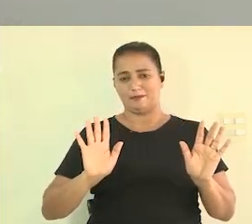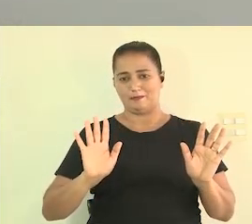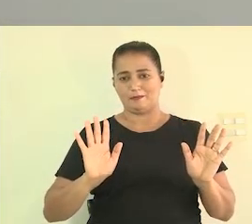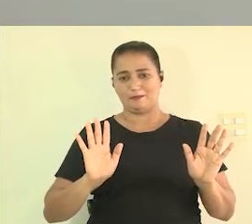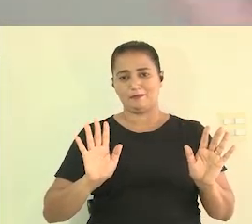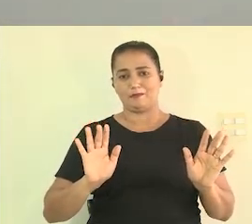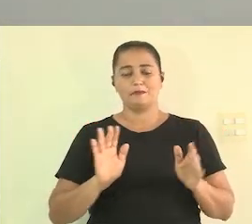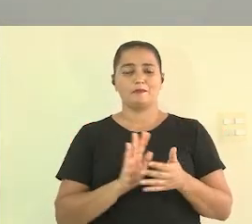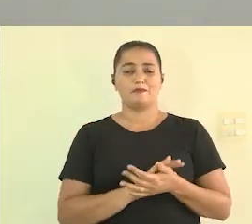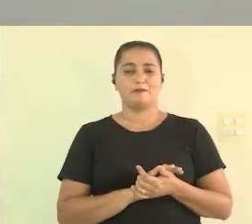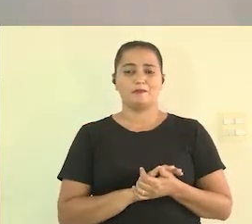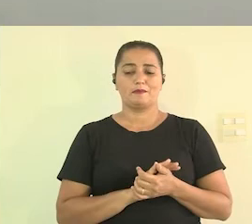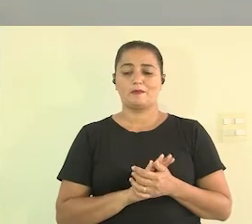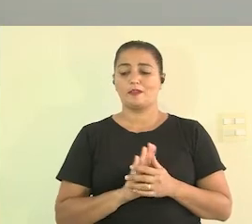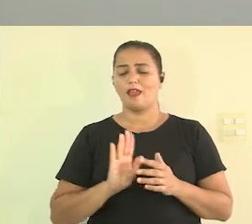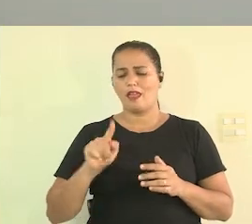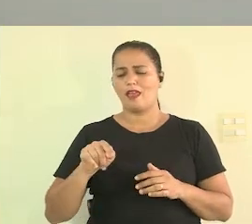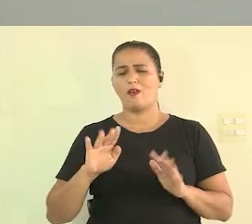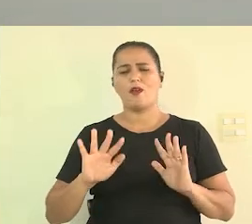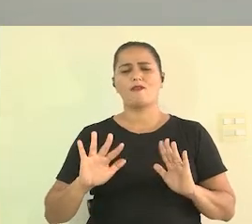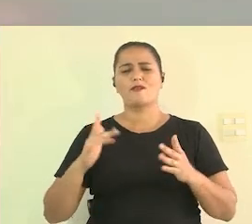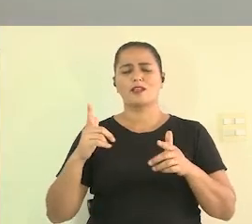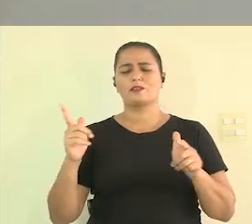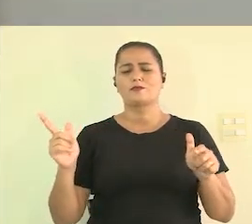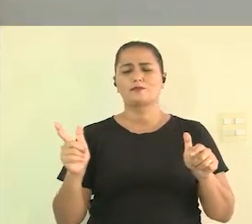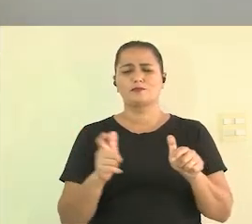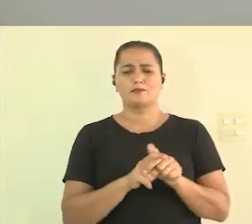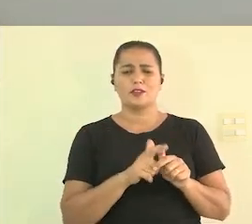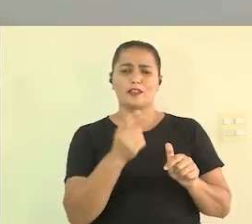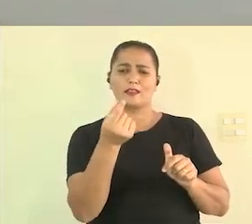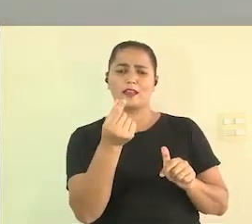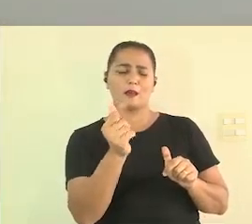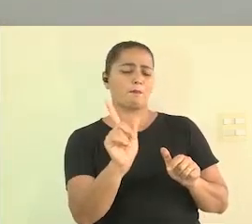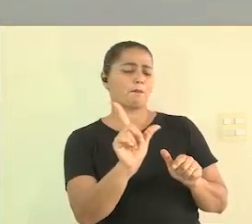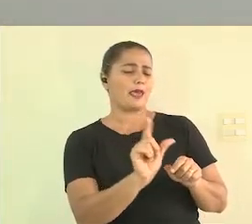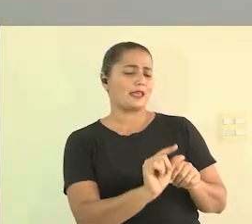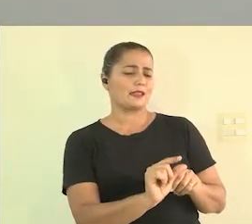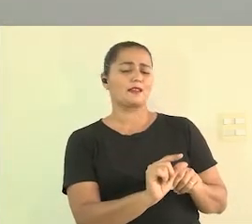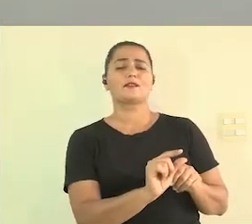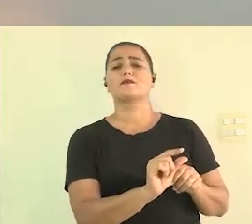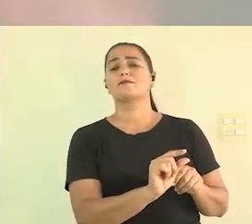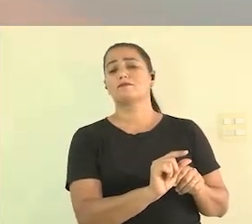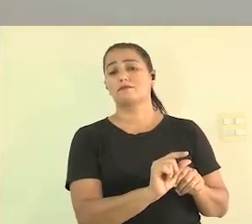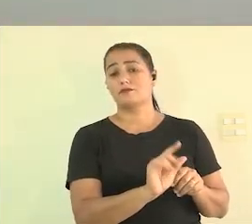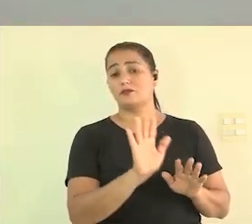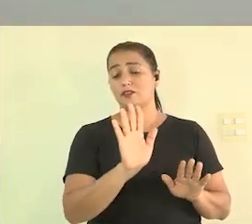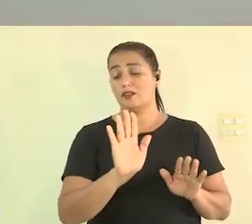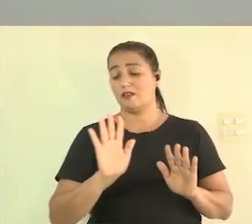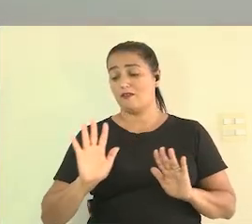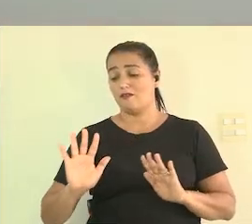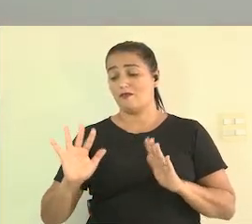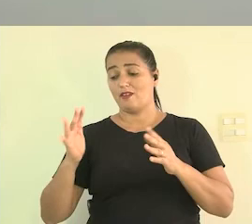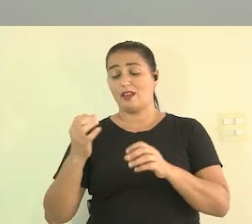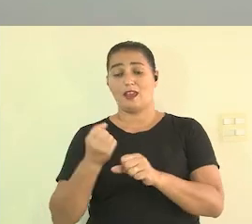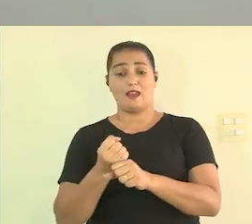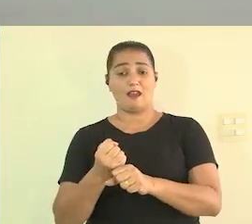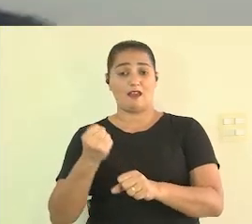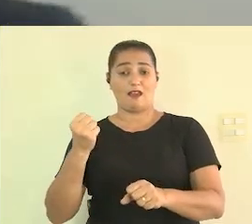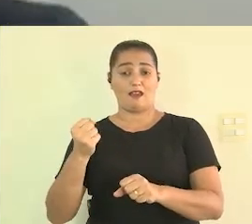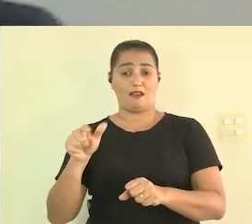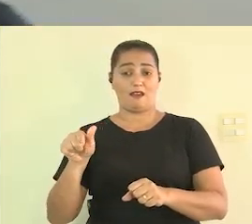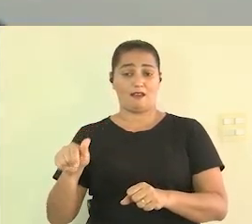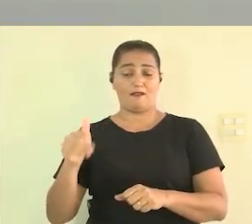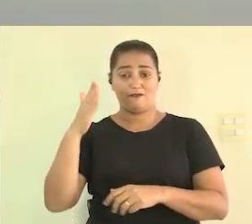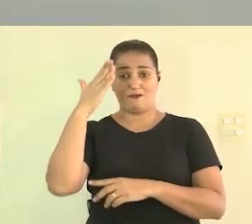que é um um evento menor que tem um custo menor né já um evento de grande porte